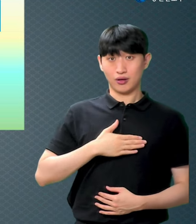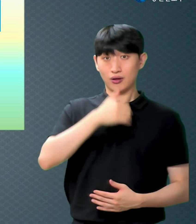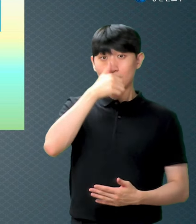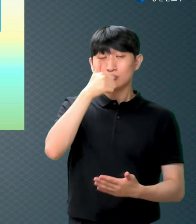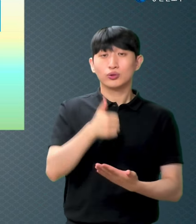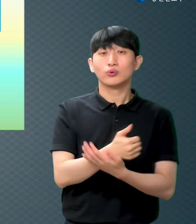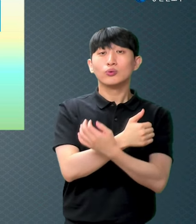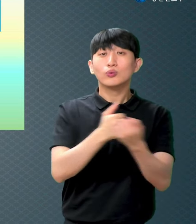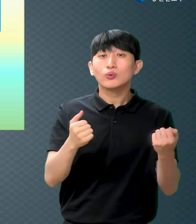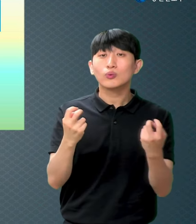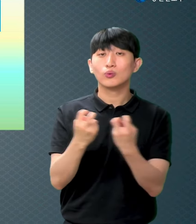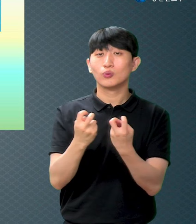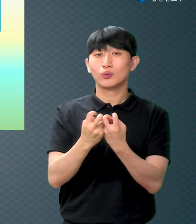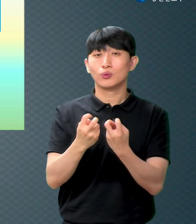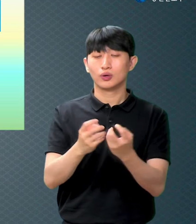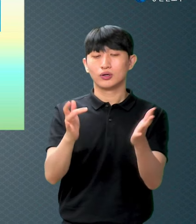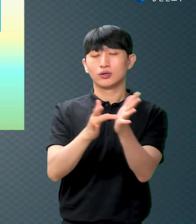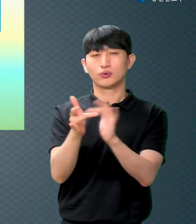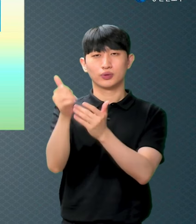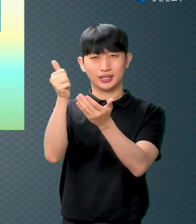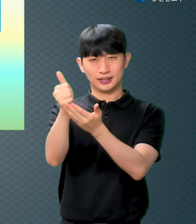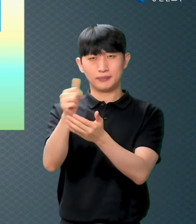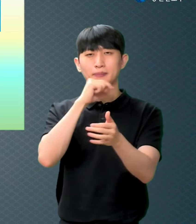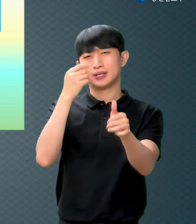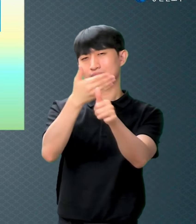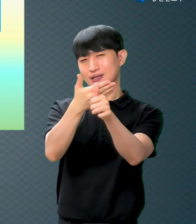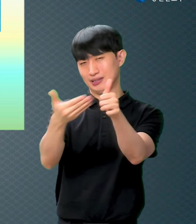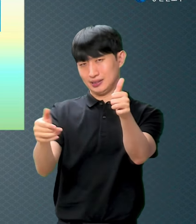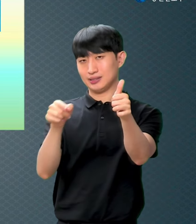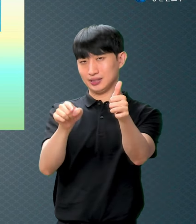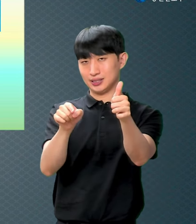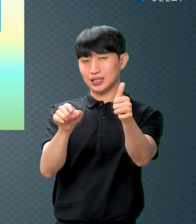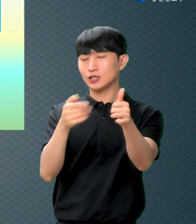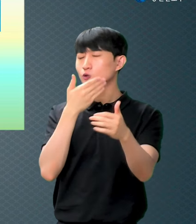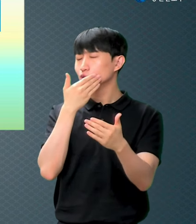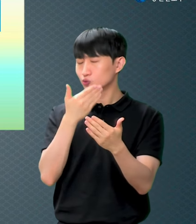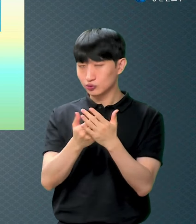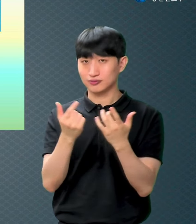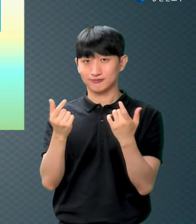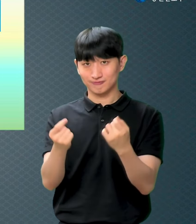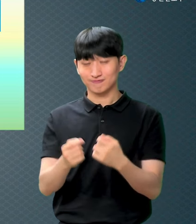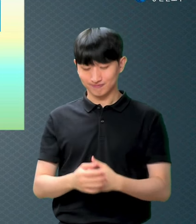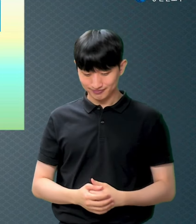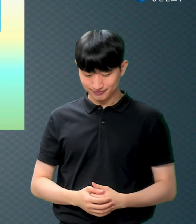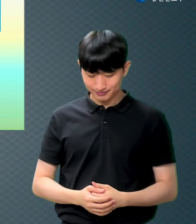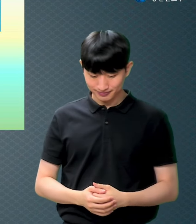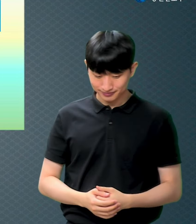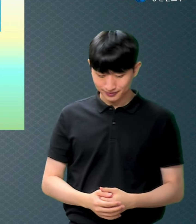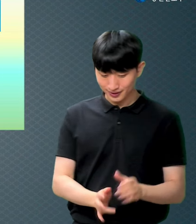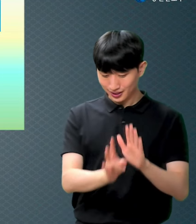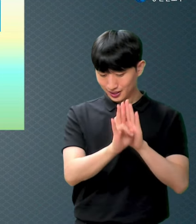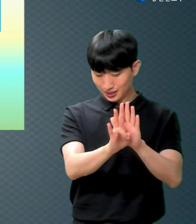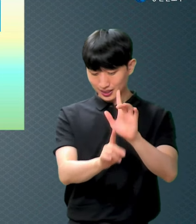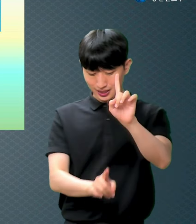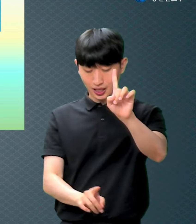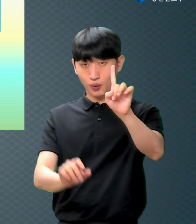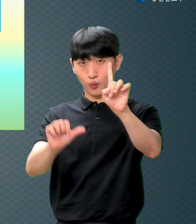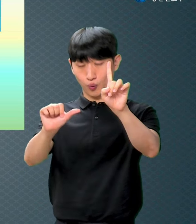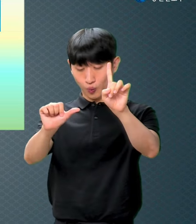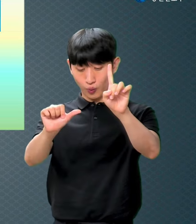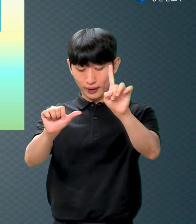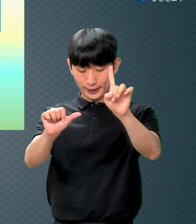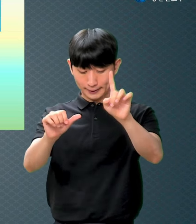피잖아요 그러니까 이 피에 대해서 계속 강조하는데 게시록 1장 5절 마지막 부분